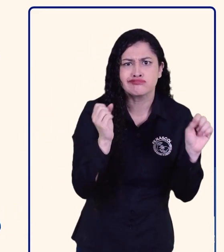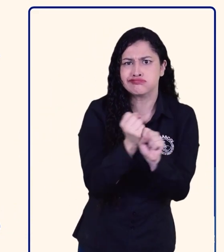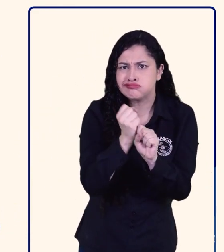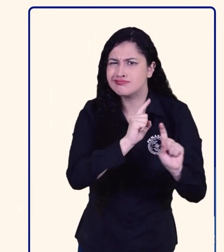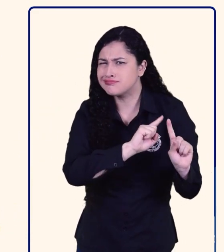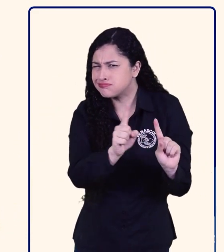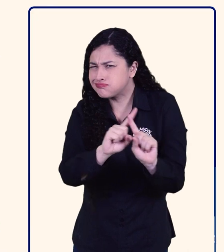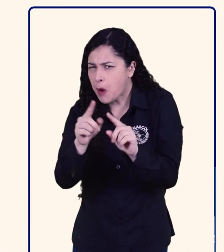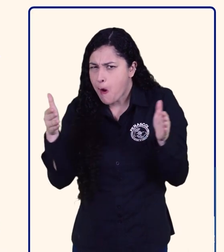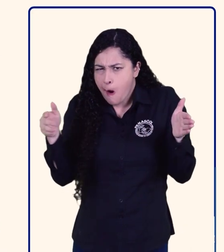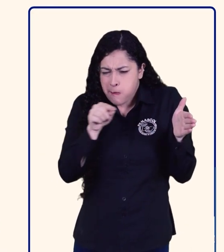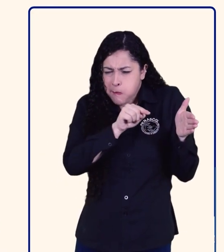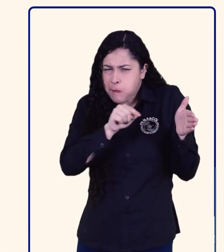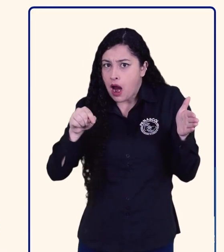enero de 2024.